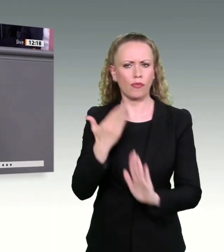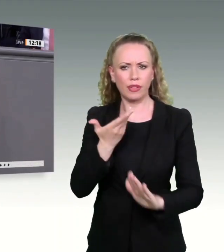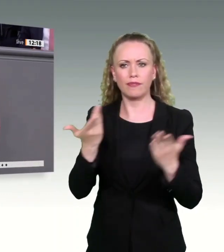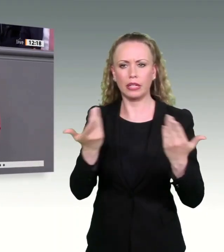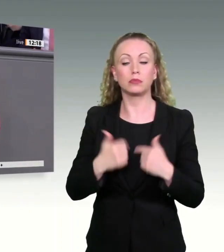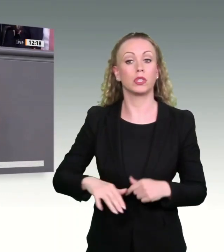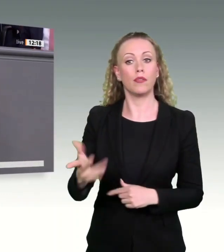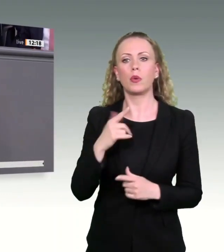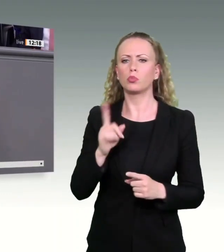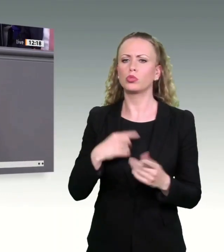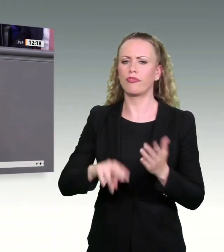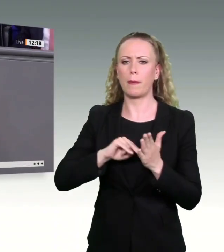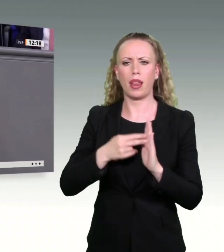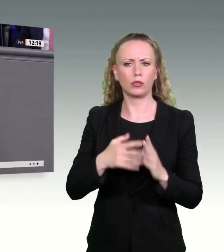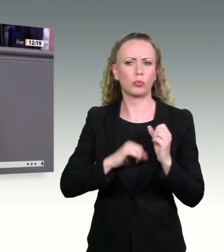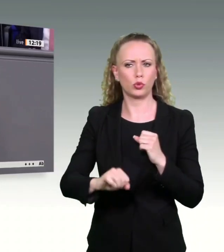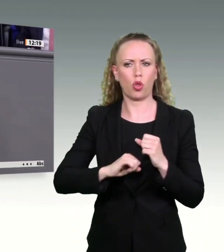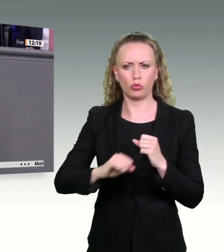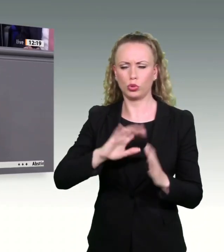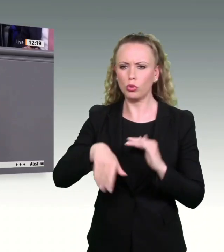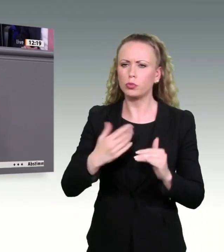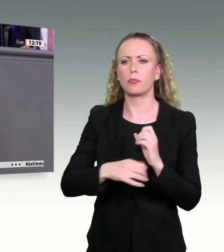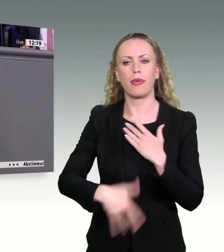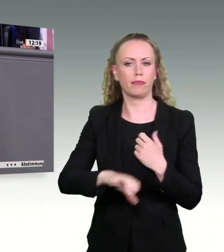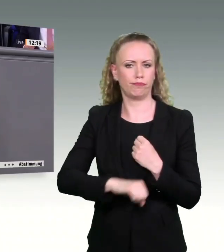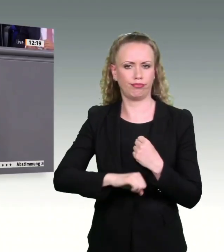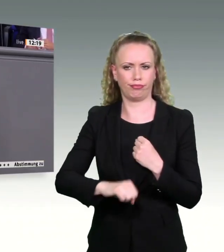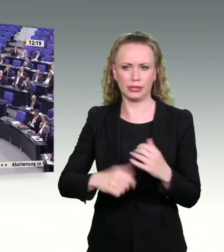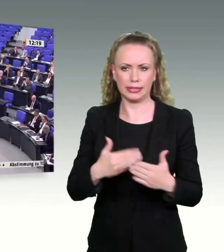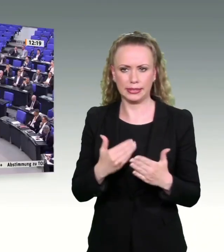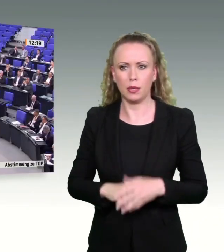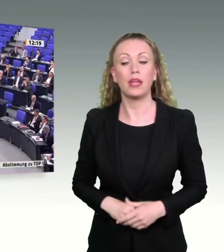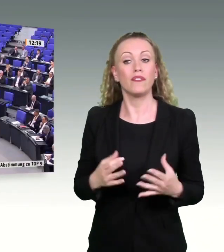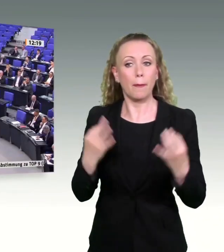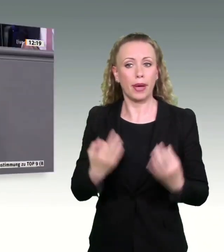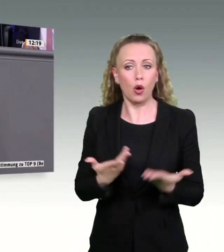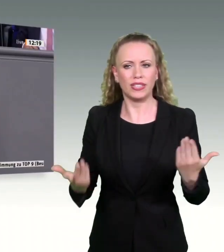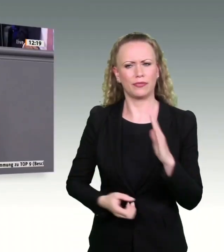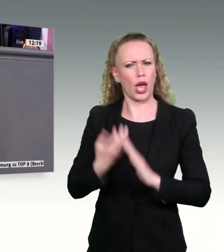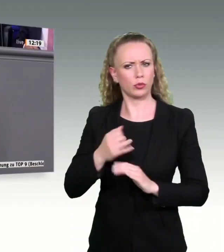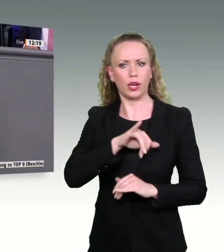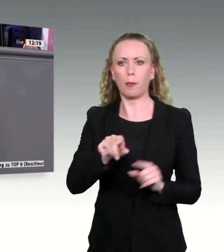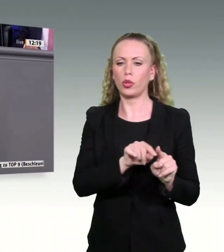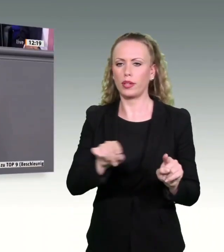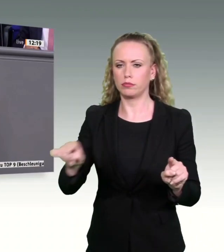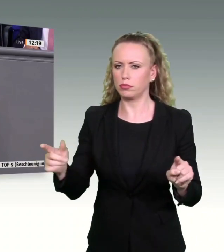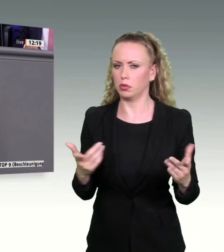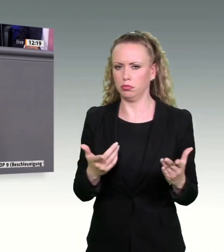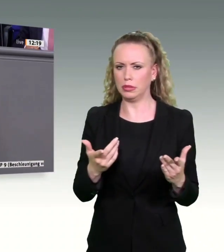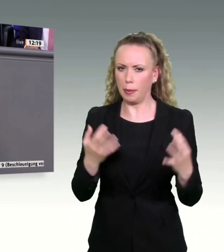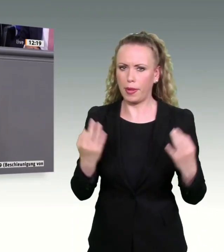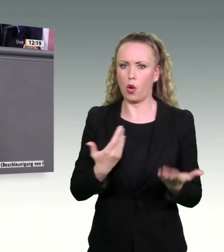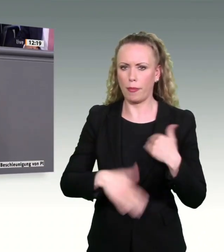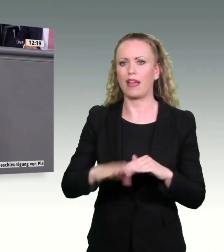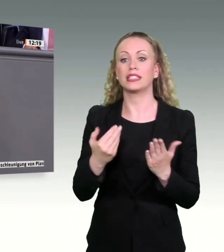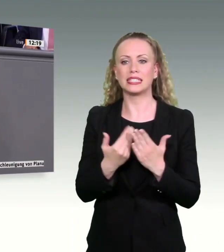so groß sind in den letzten Jahren. Und liebe Kolleginnen und Kollegen von der Union, es ist ja gut, dass Sie uns mal aufgeschrieben haben, was Sie alles hätten